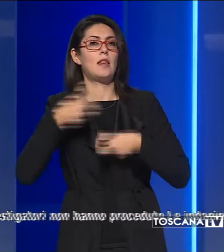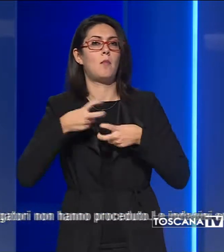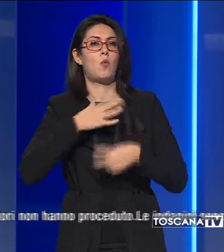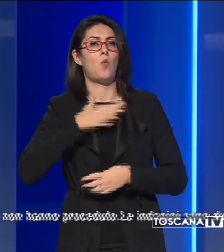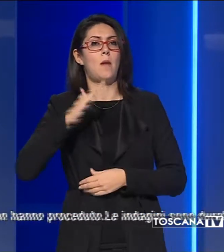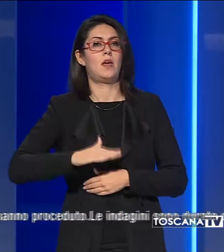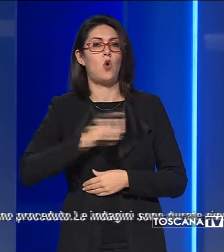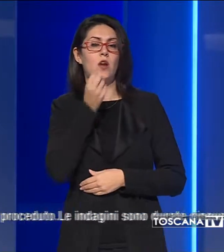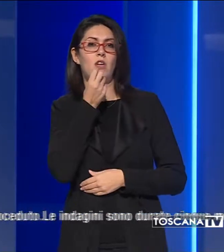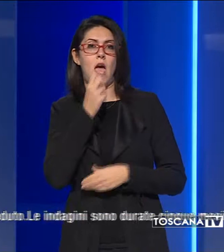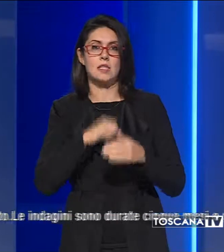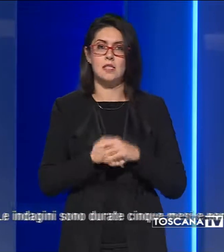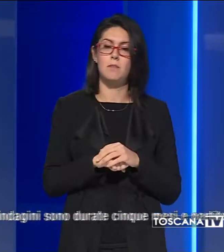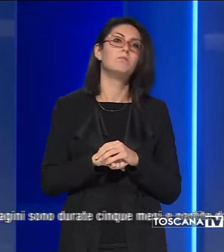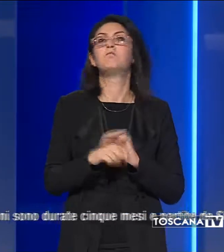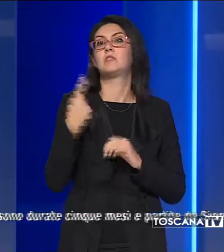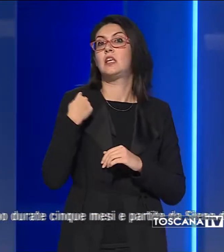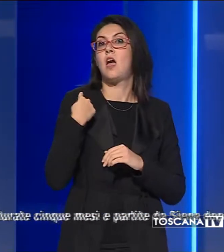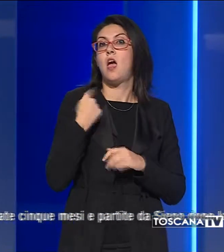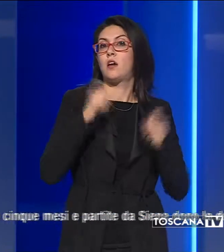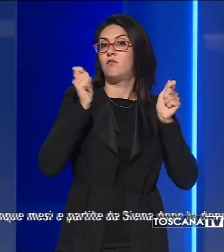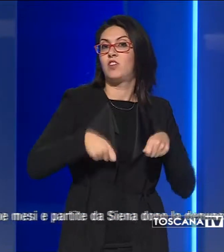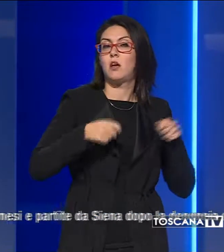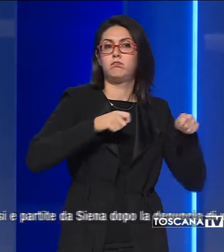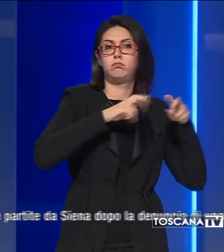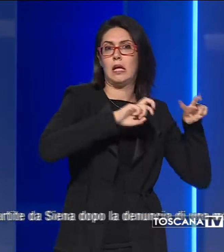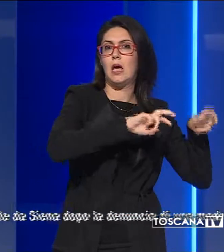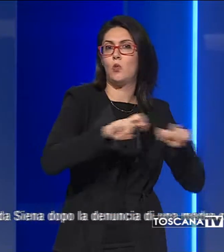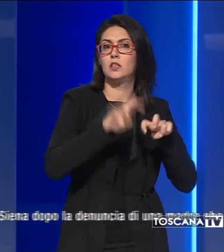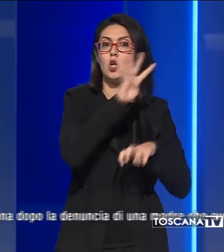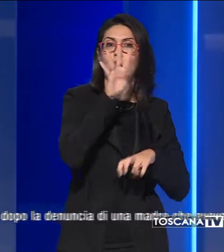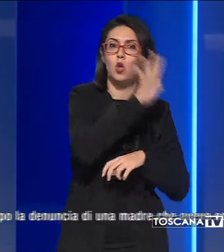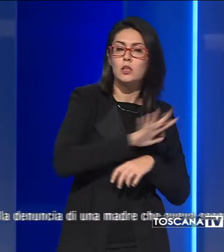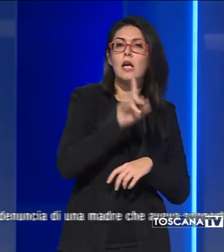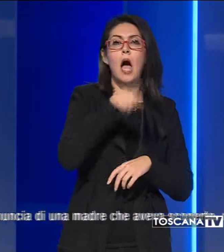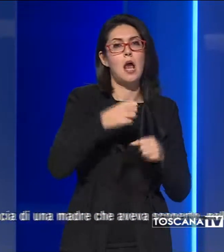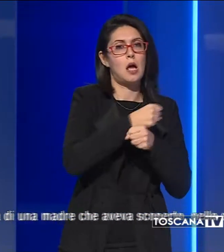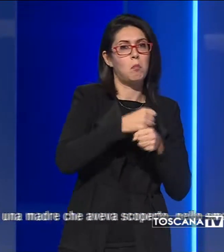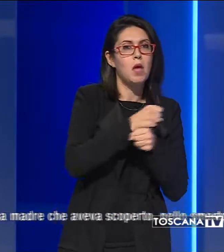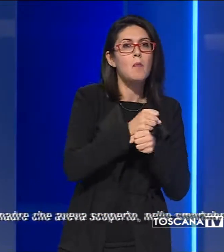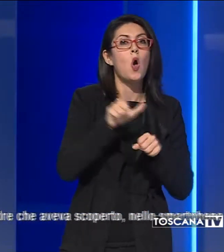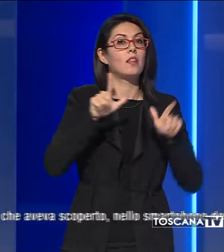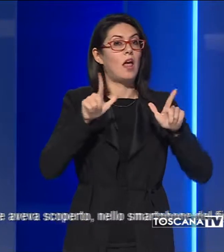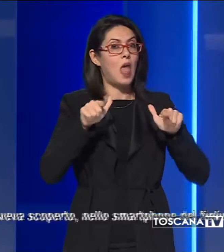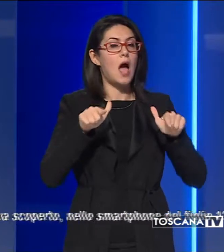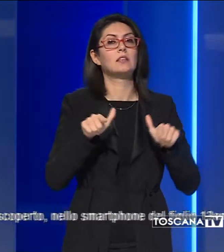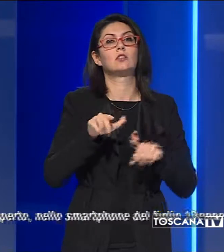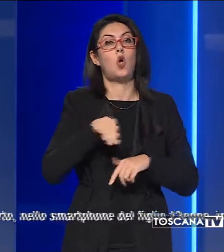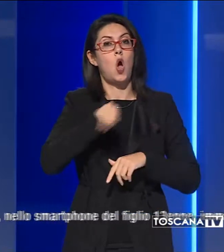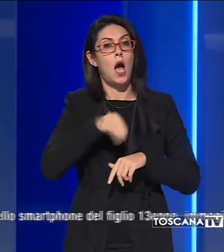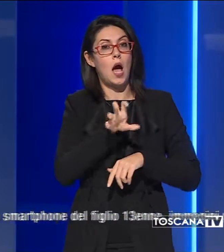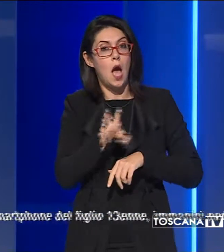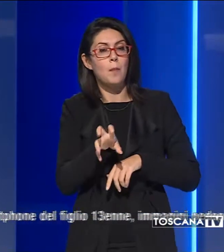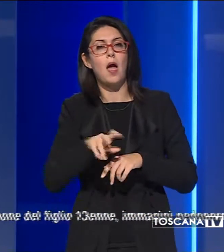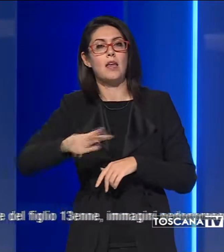Firenze. Ieri scattate perquisizioni in Toscana, anche Piemonte, Lazio, Campania e